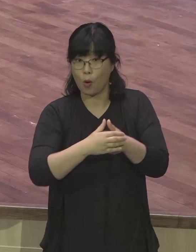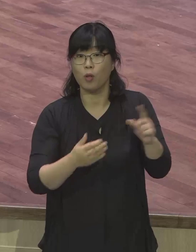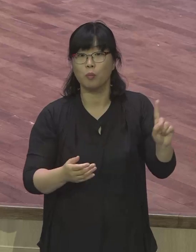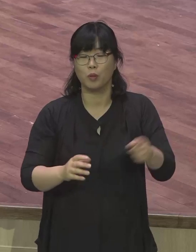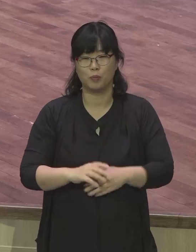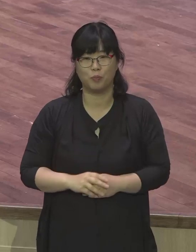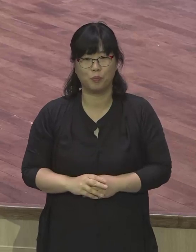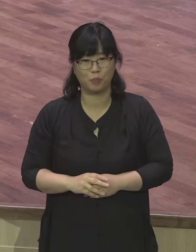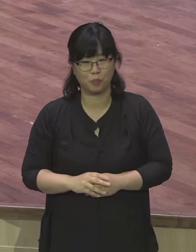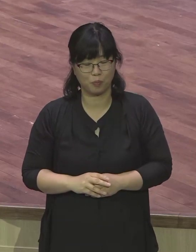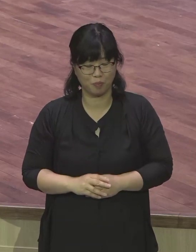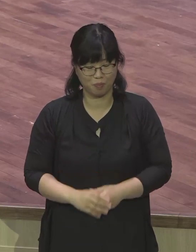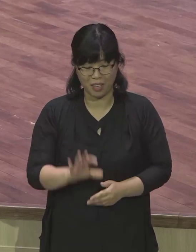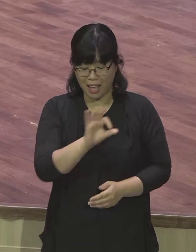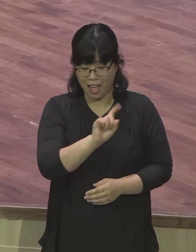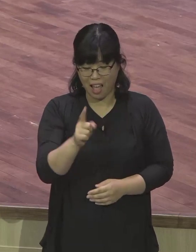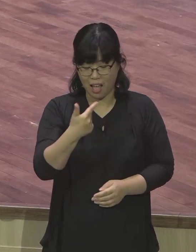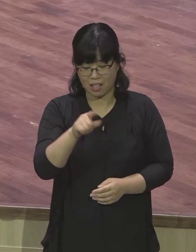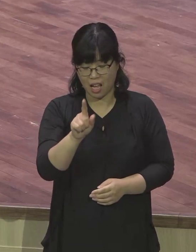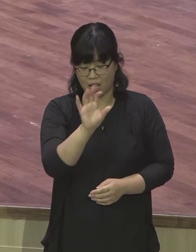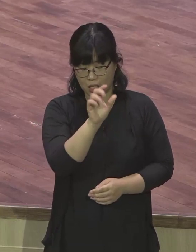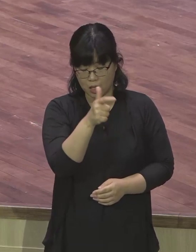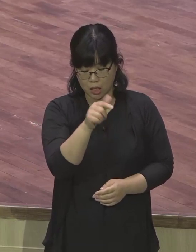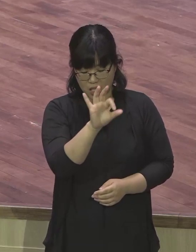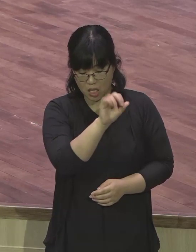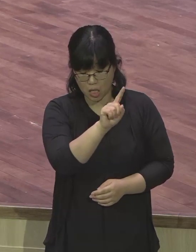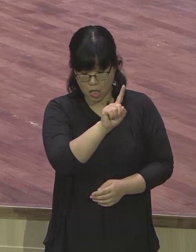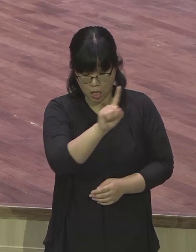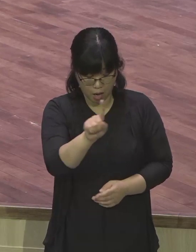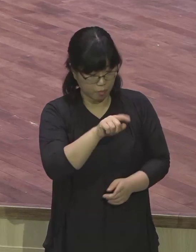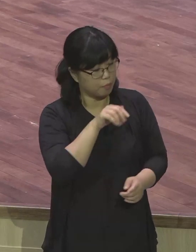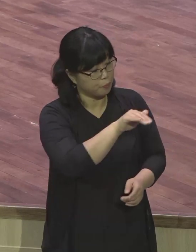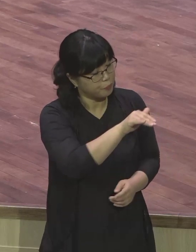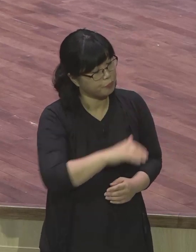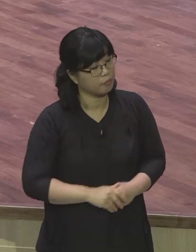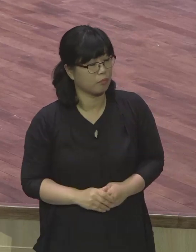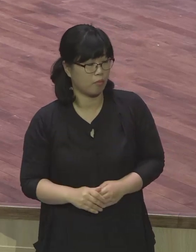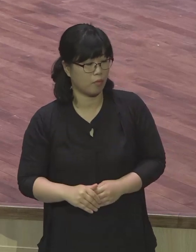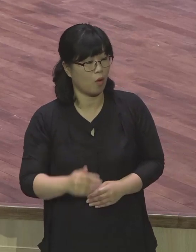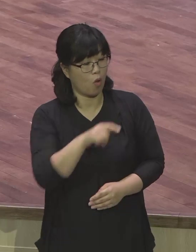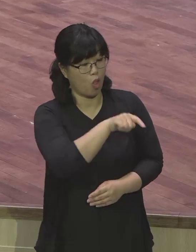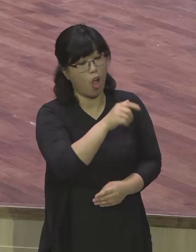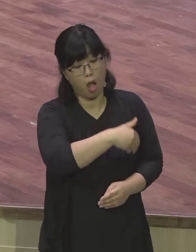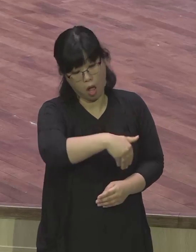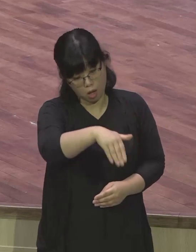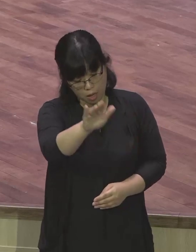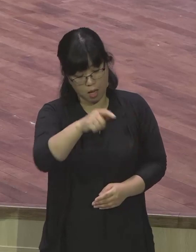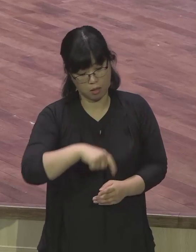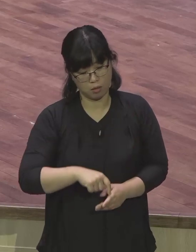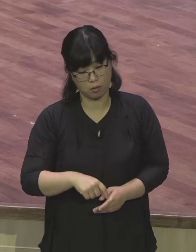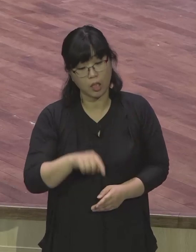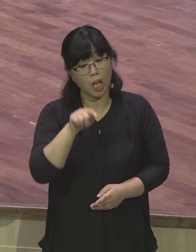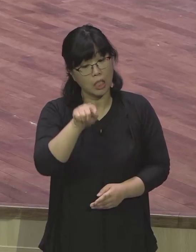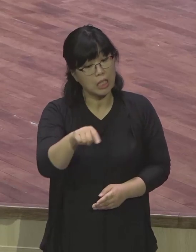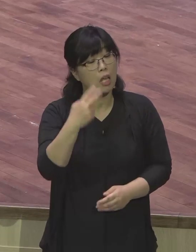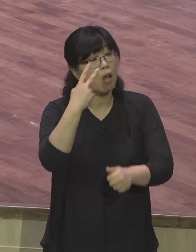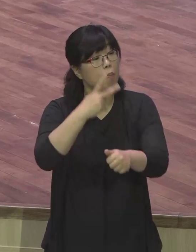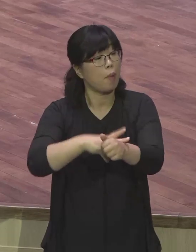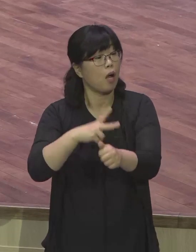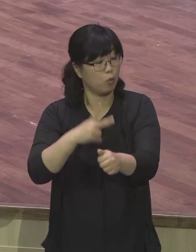사람은 내 이름을 이방인과 임금들과 이스라엘 자손들에게 전하기 위하여 택한 나의 그르기라고 말씀하고 있습니다